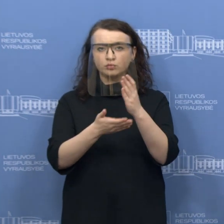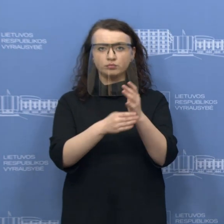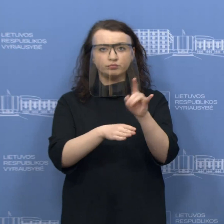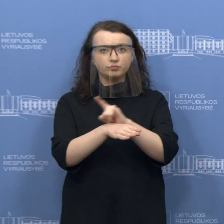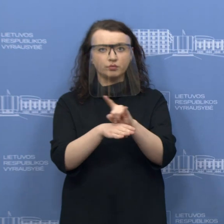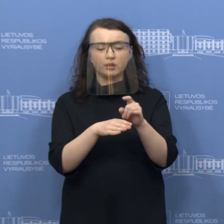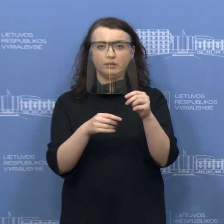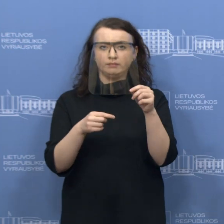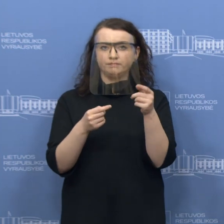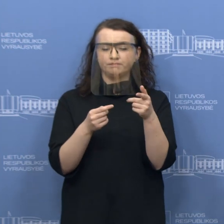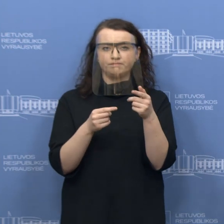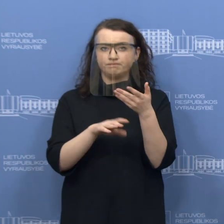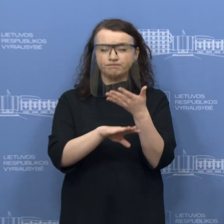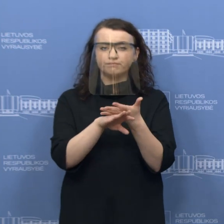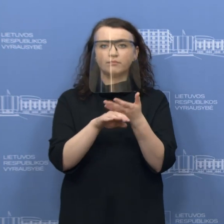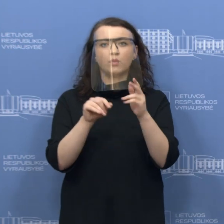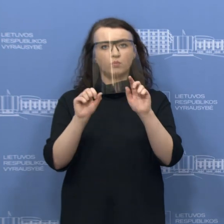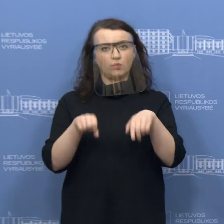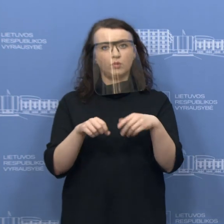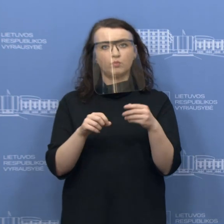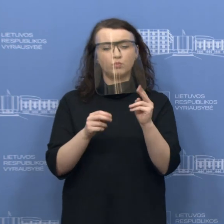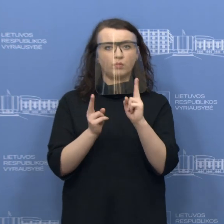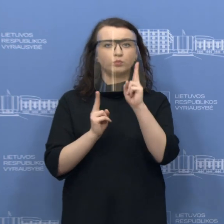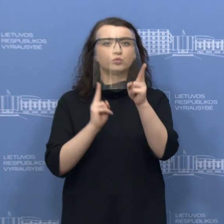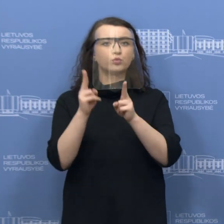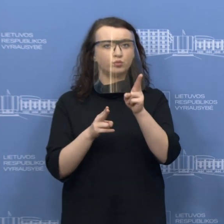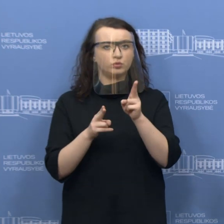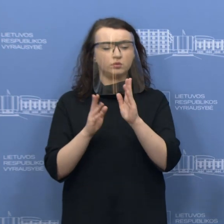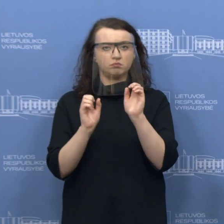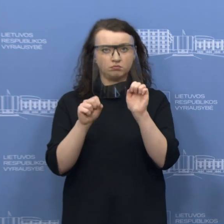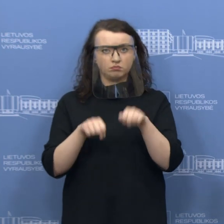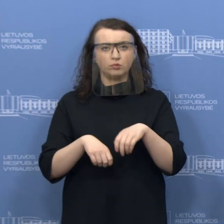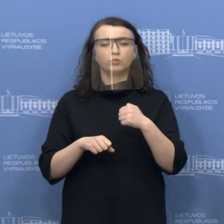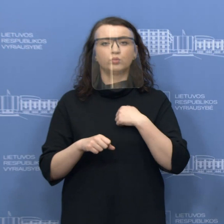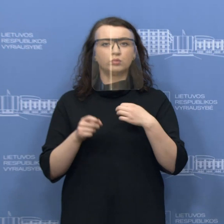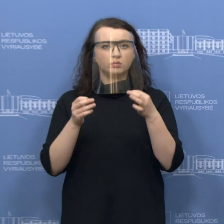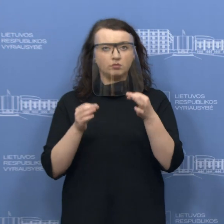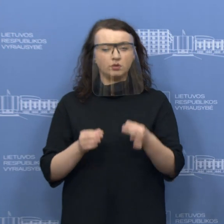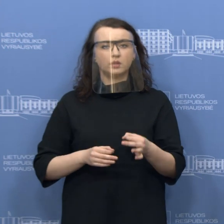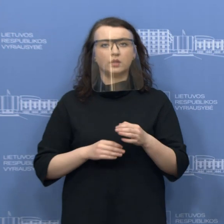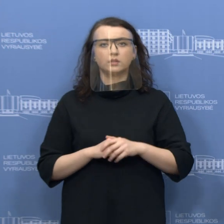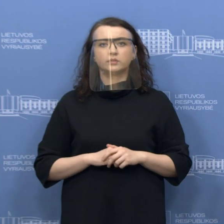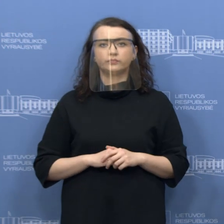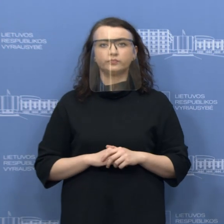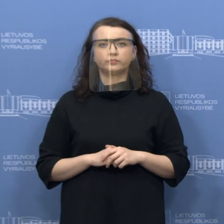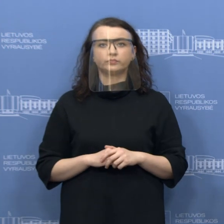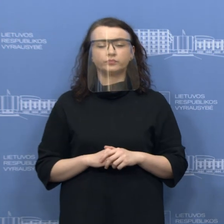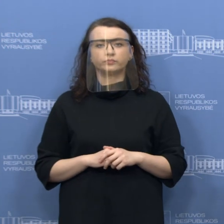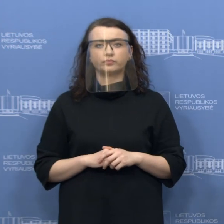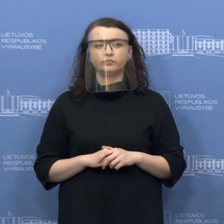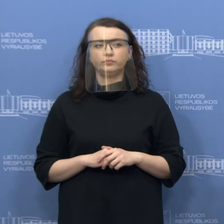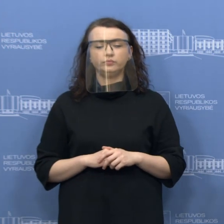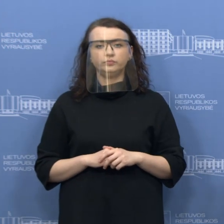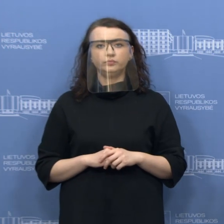nelegalius produktus arba klaidinančius produktus. Tai tokiu atveju mes prašome iš karto Facebooko blokuoti